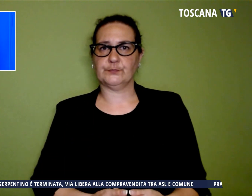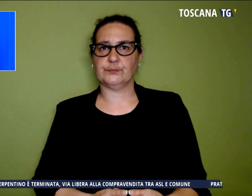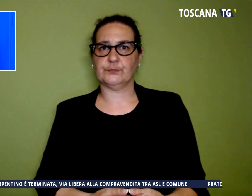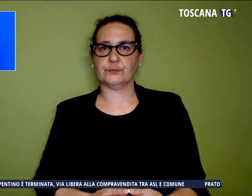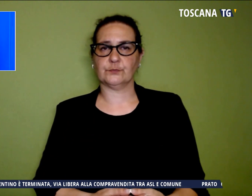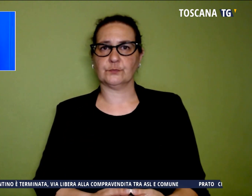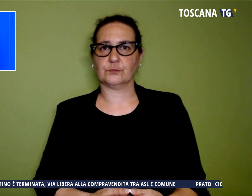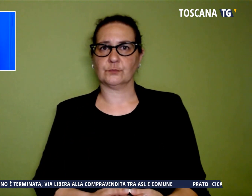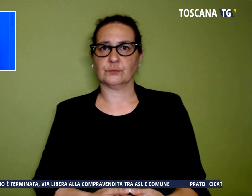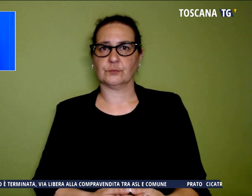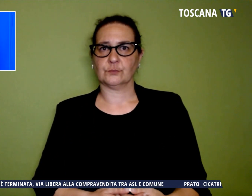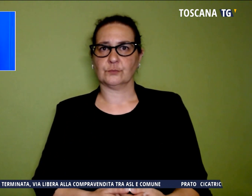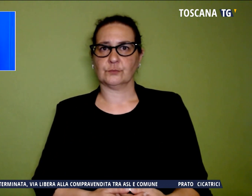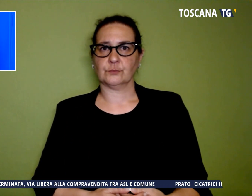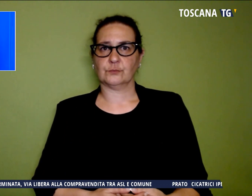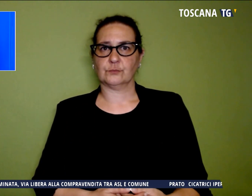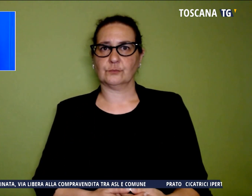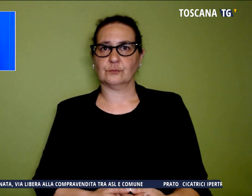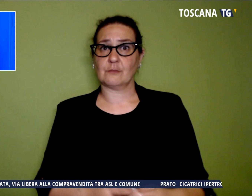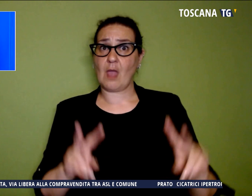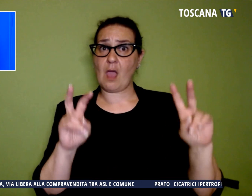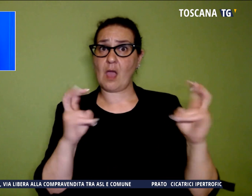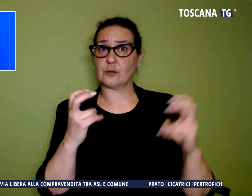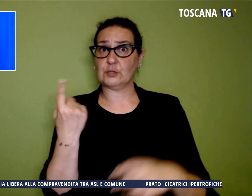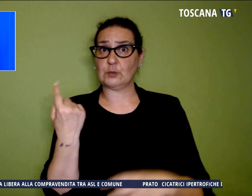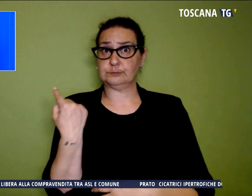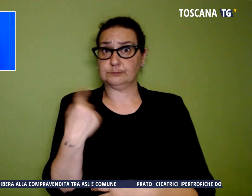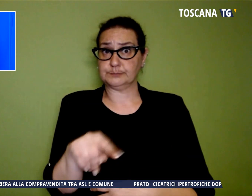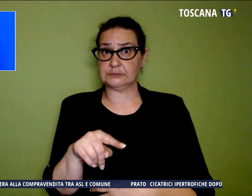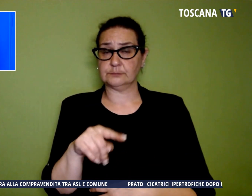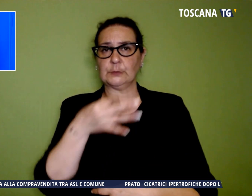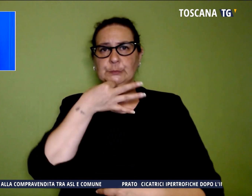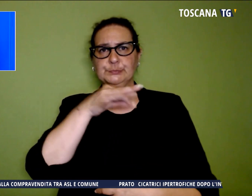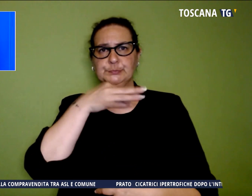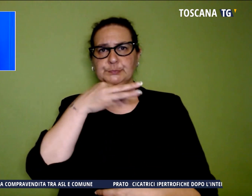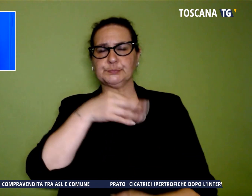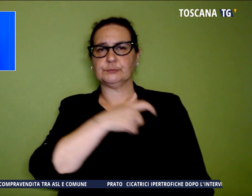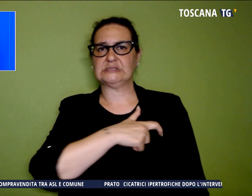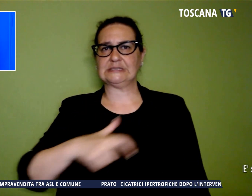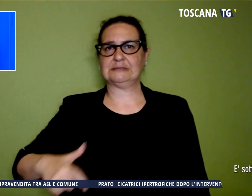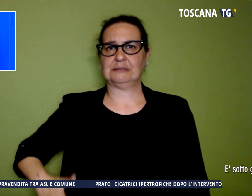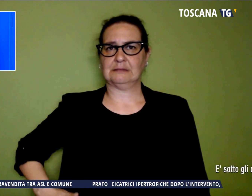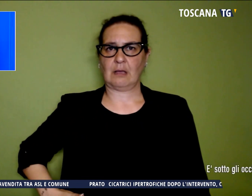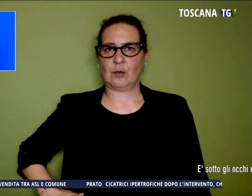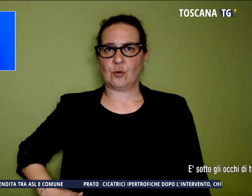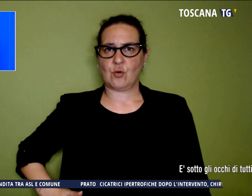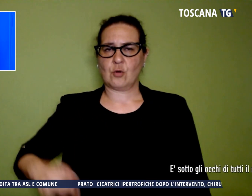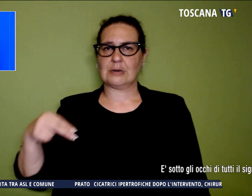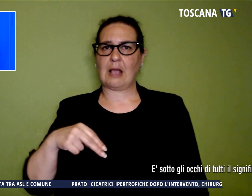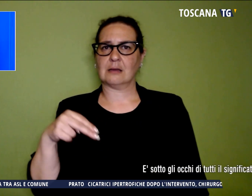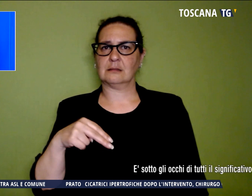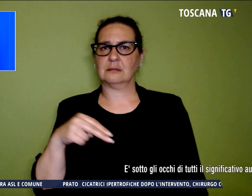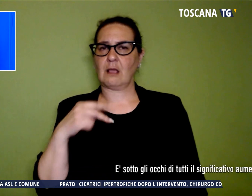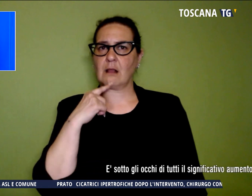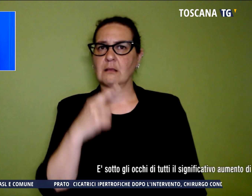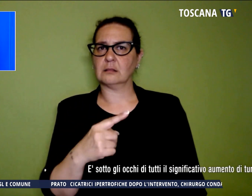E su questo argomento ha parlato anche il sindaco di Firenze Nardella, che dice «È sotto